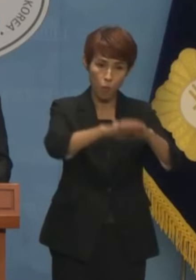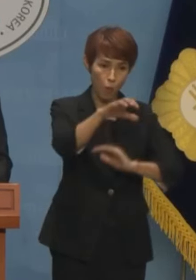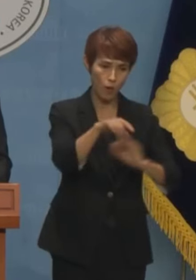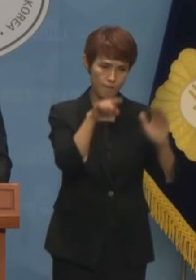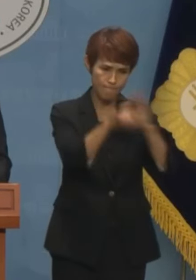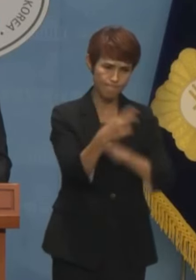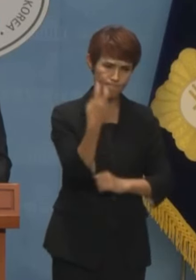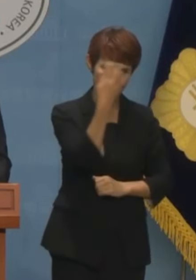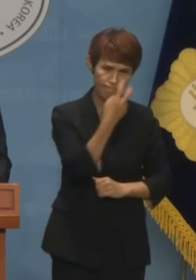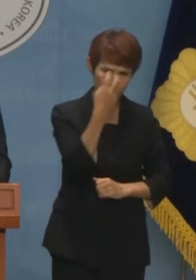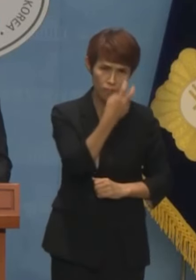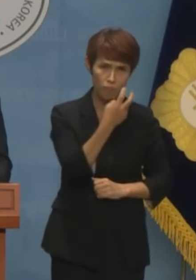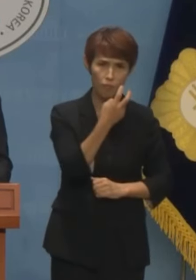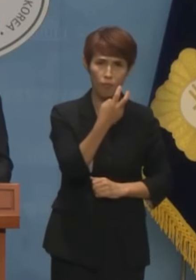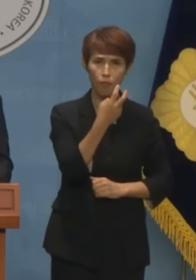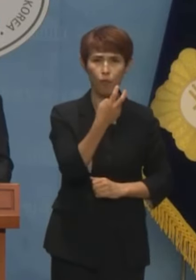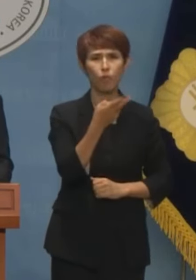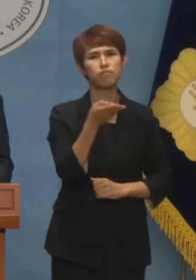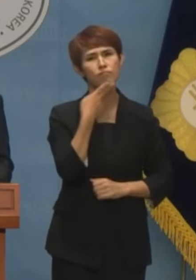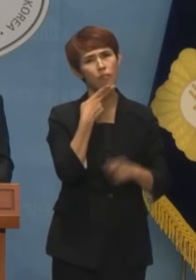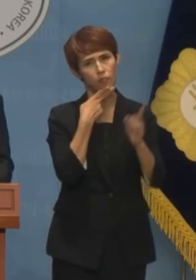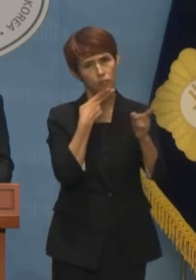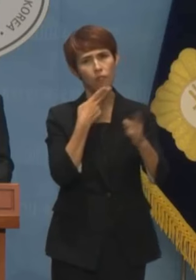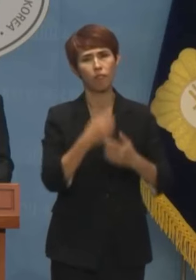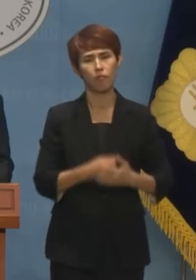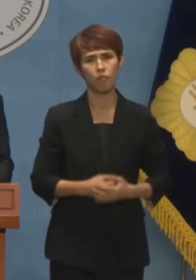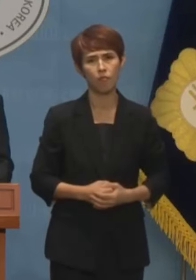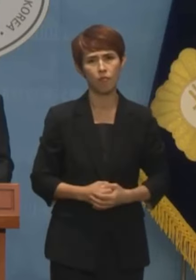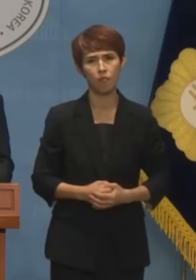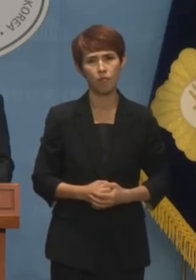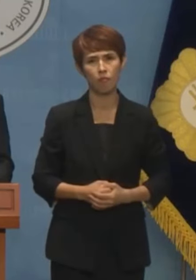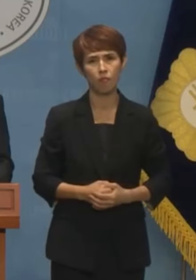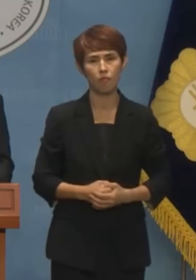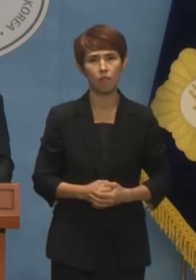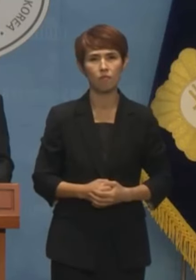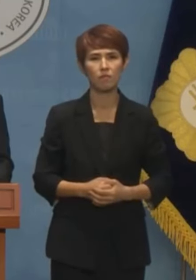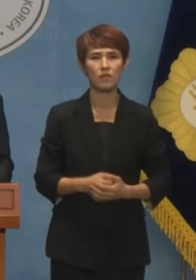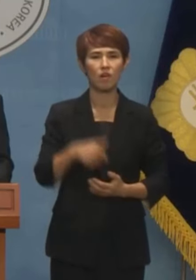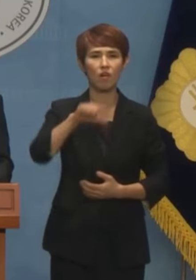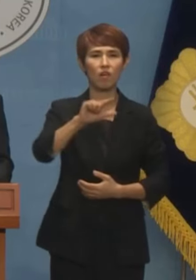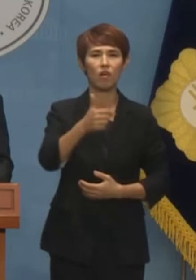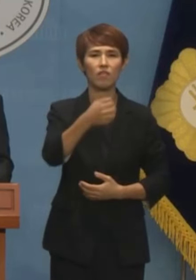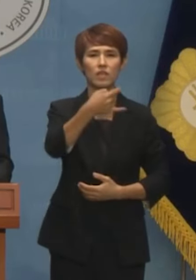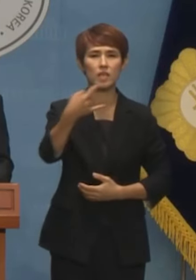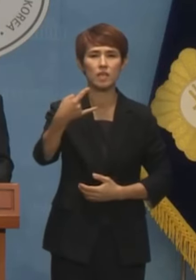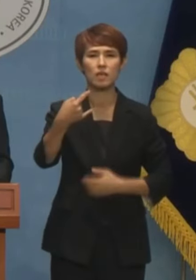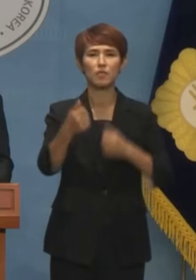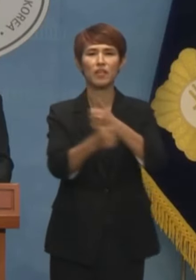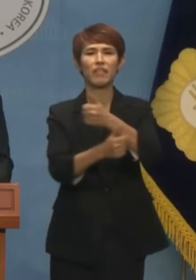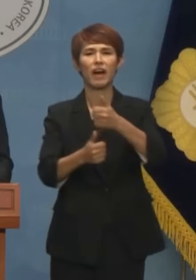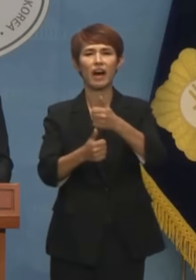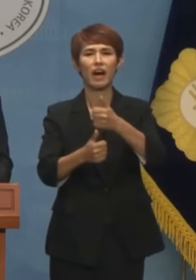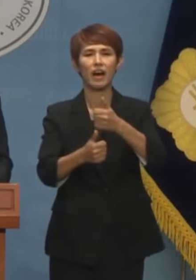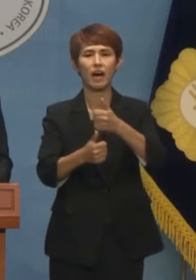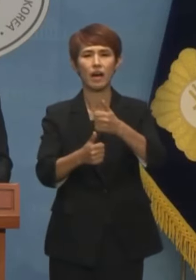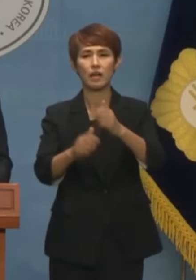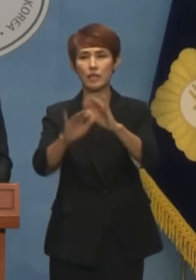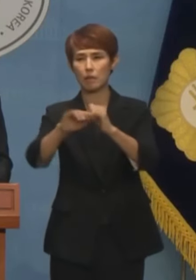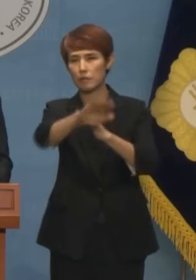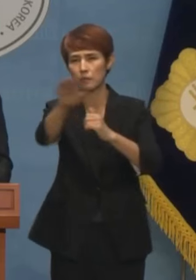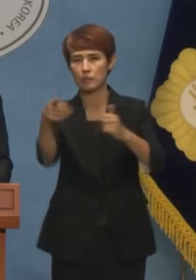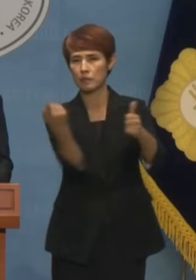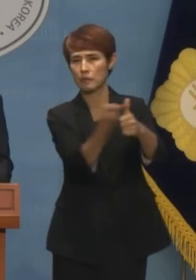조사 등도 제대로 하지 않은 것으로 알려져 권위권익이라고 하는 오명을 쓰고 있습니다.